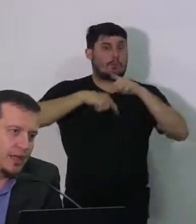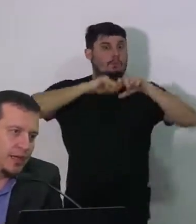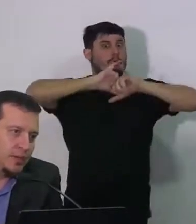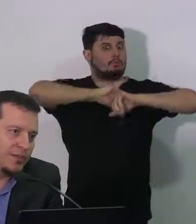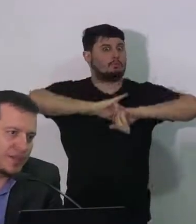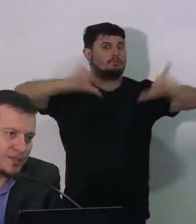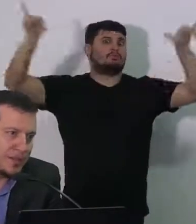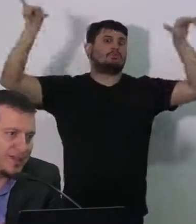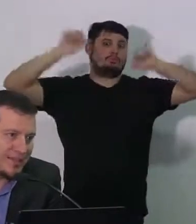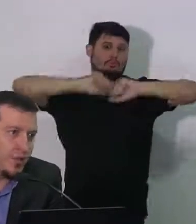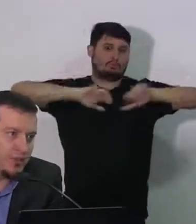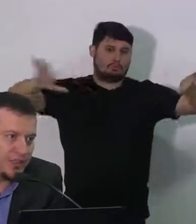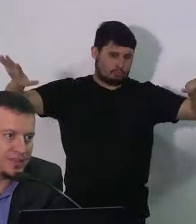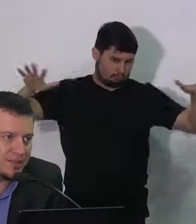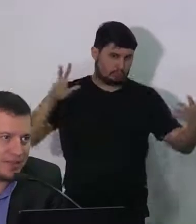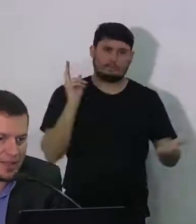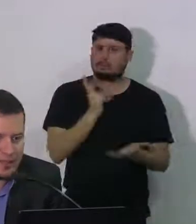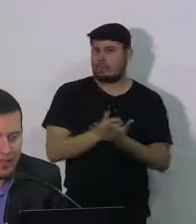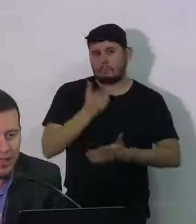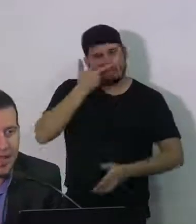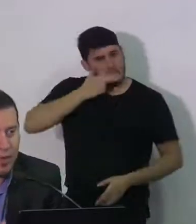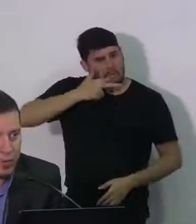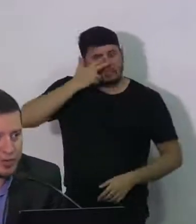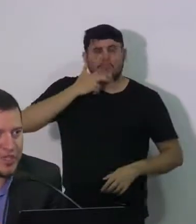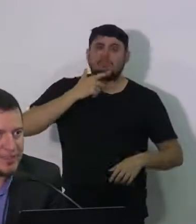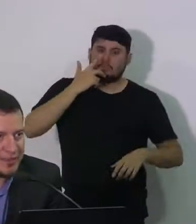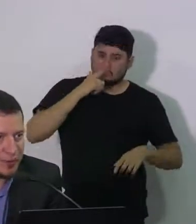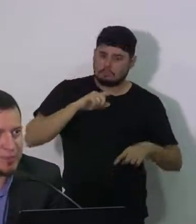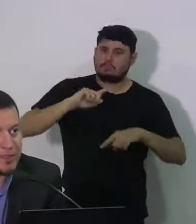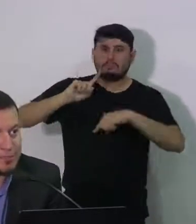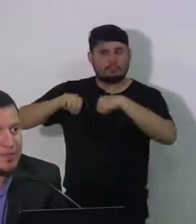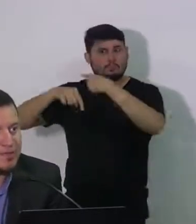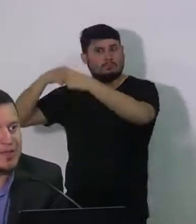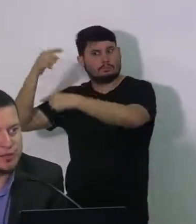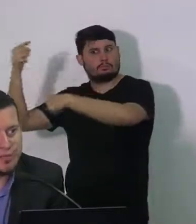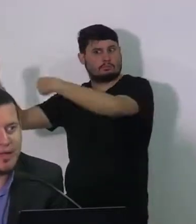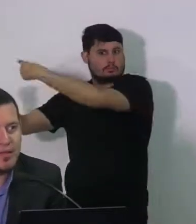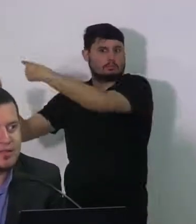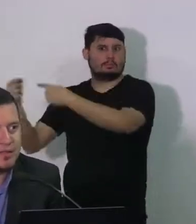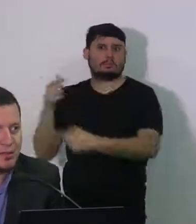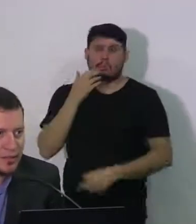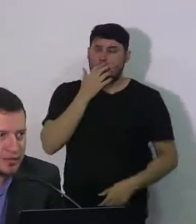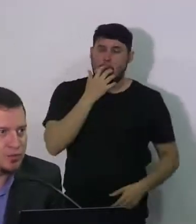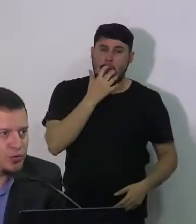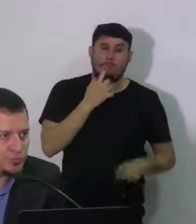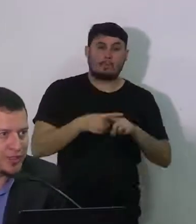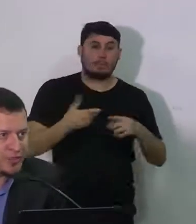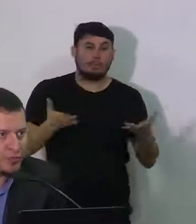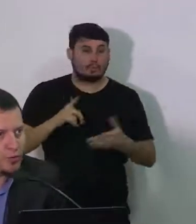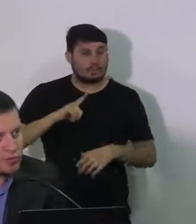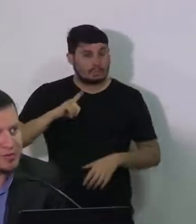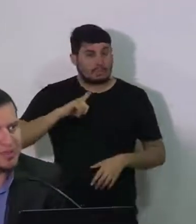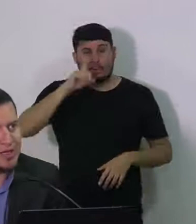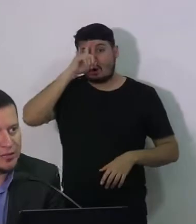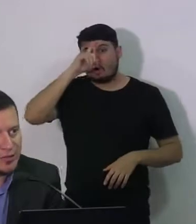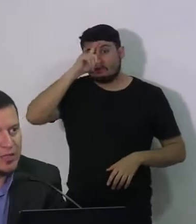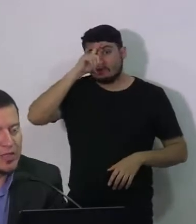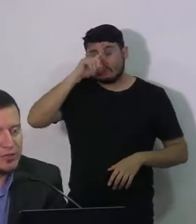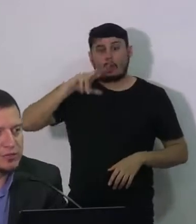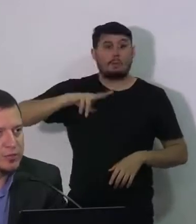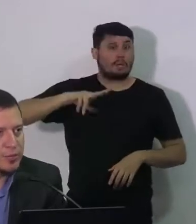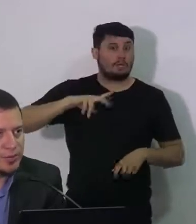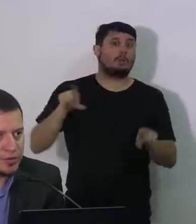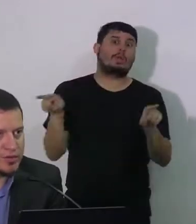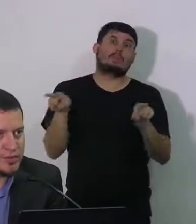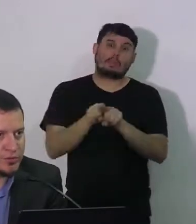a notificação a rotina era sempre essa hoje a gente tem hospitais privados também realizando antes todos os testes estavam concentrados